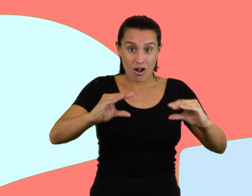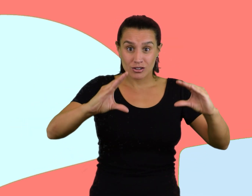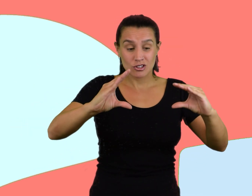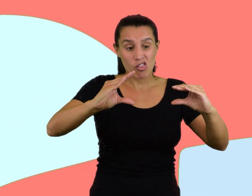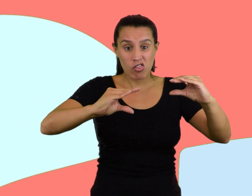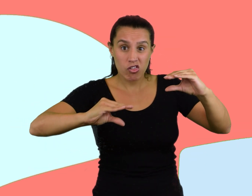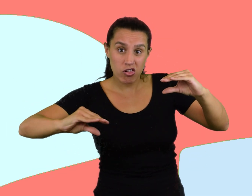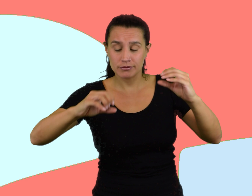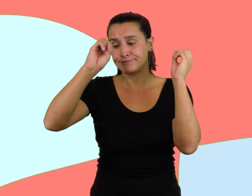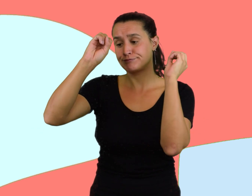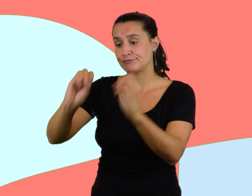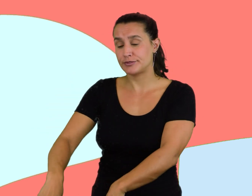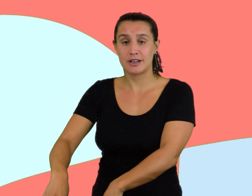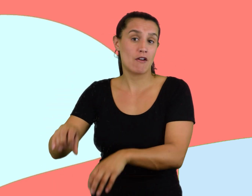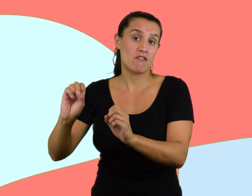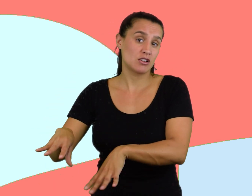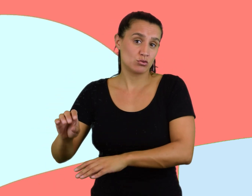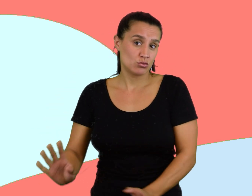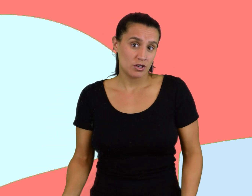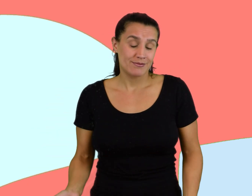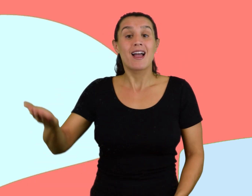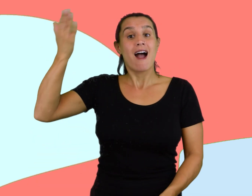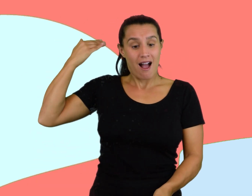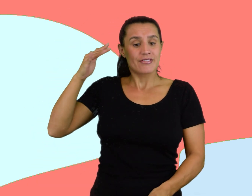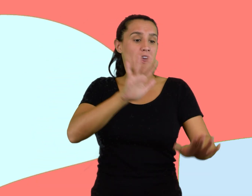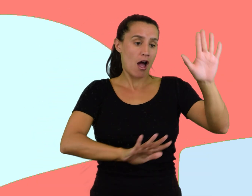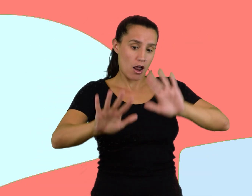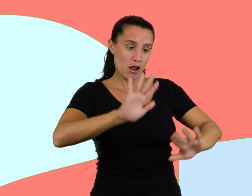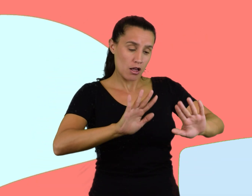tira y genera basura. Antes se reparaba y se volvía a usar.